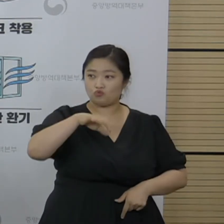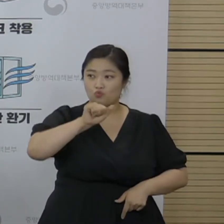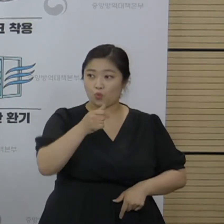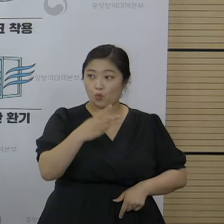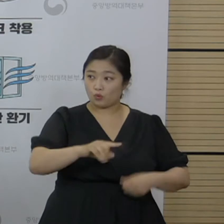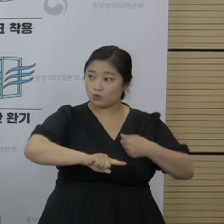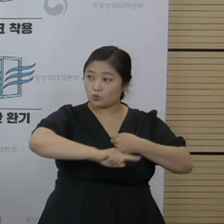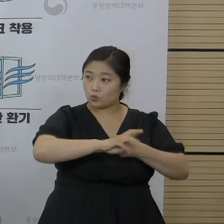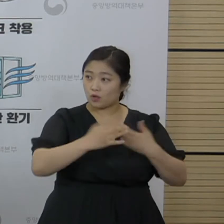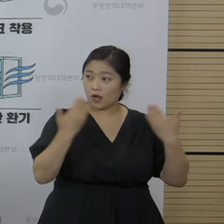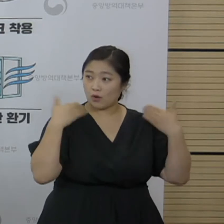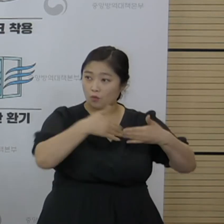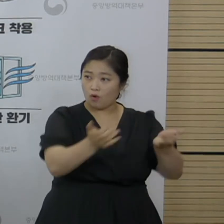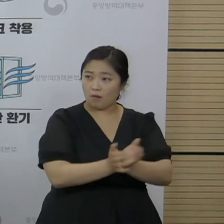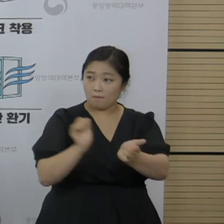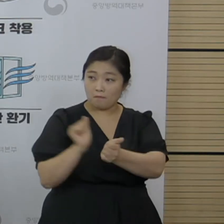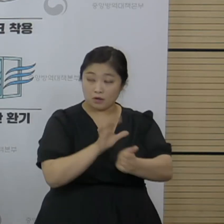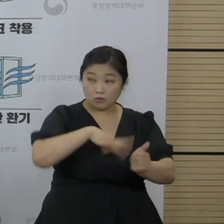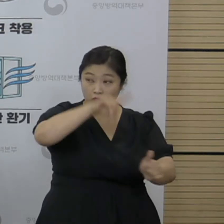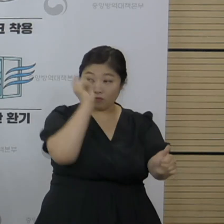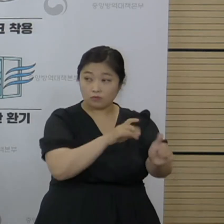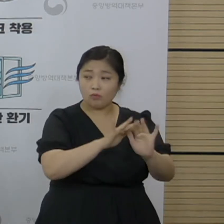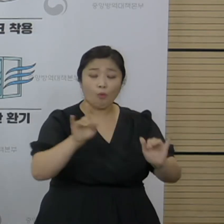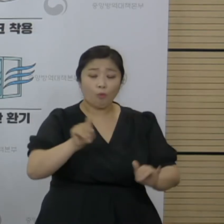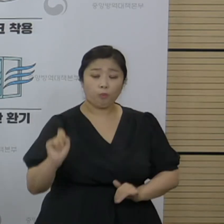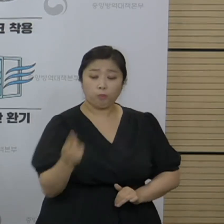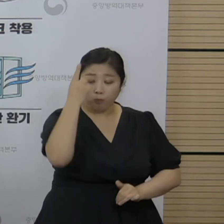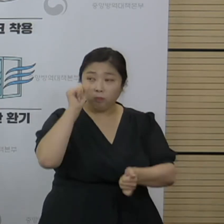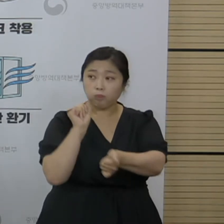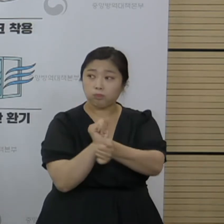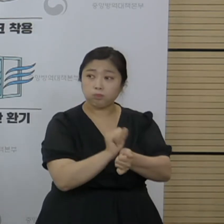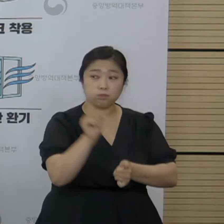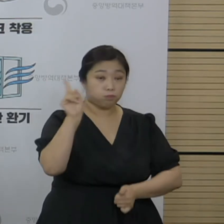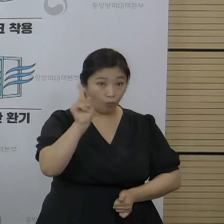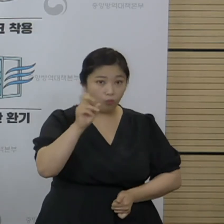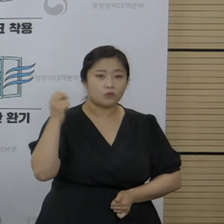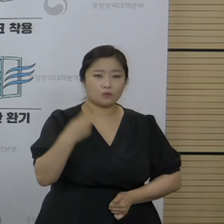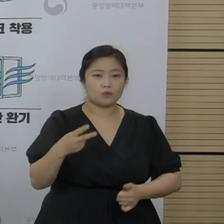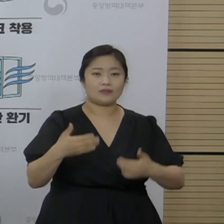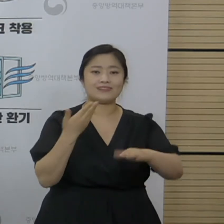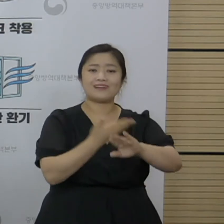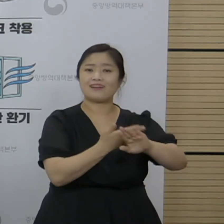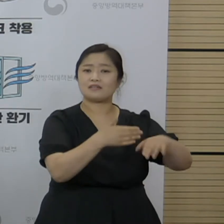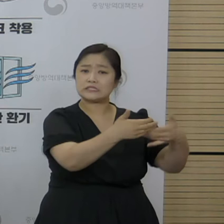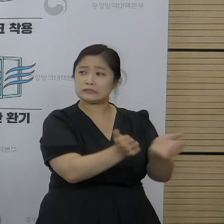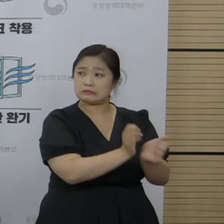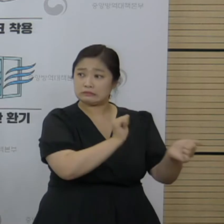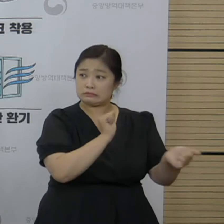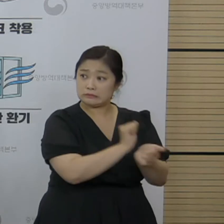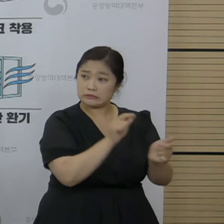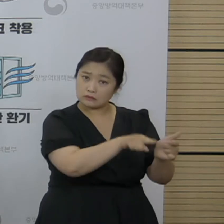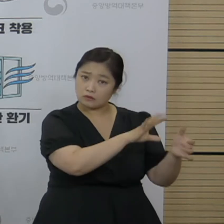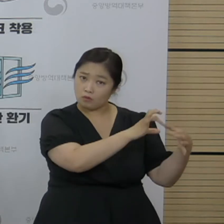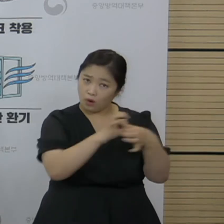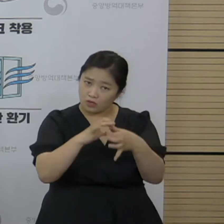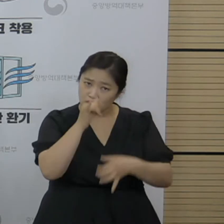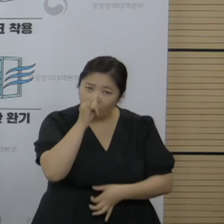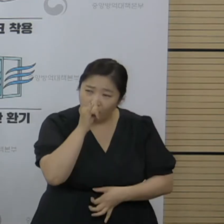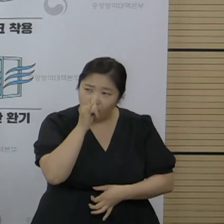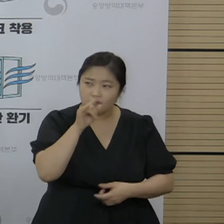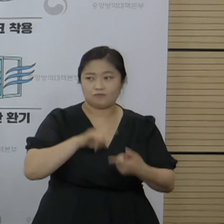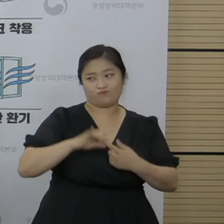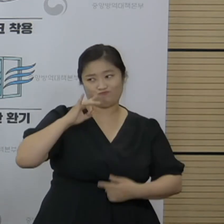일어난 집단 감염 사례에 첫 확진자가 어떤 경로로 감염이 되었고 또 다른 집단 감염 사례와 연관성이 있는지